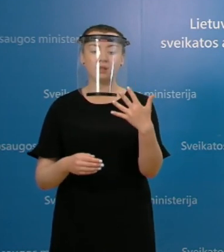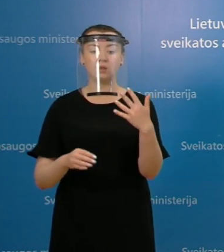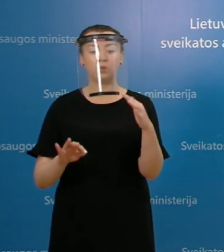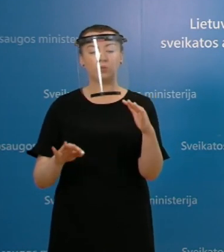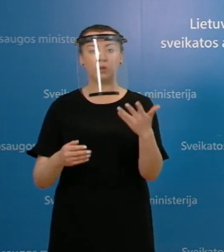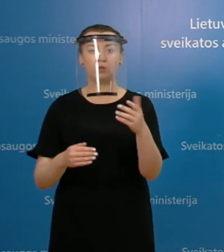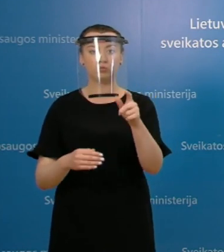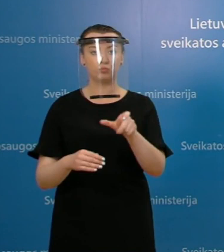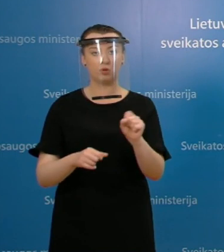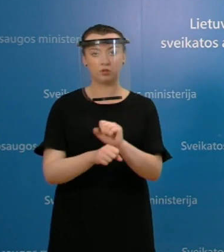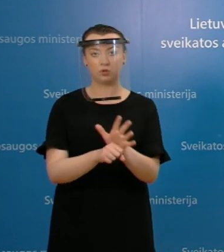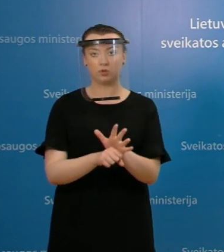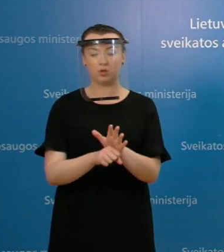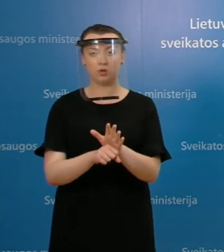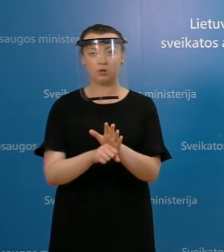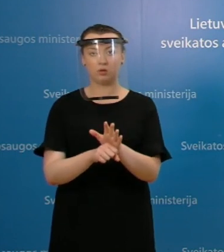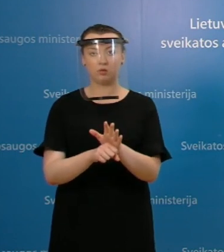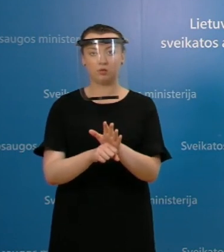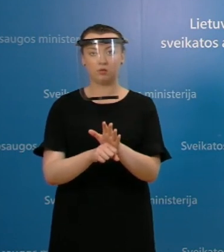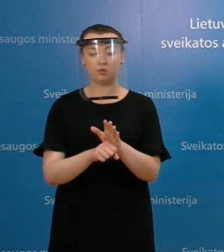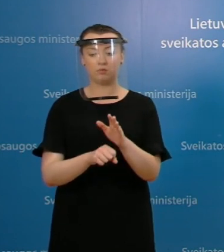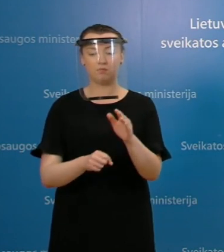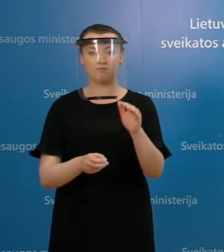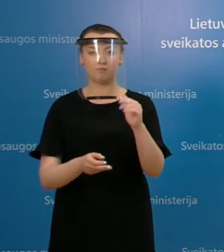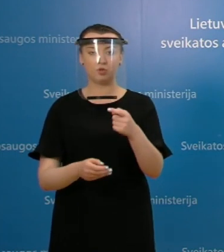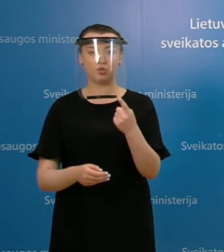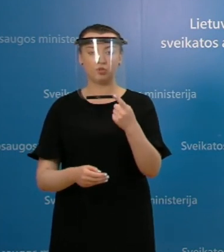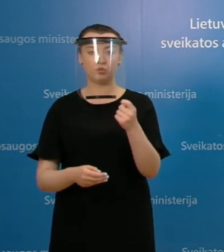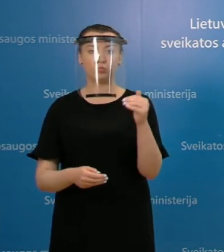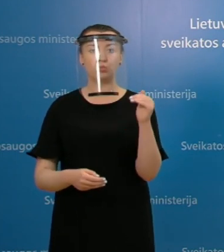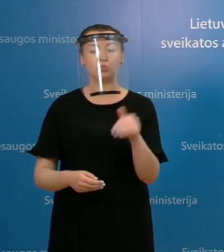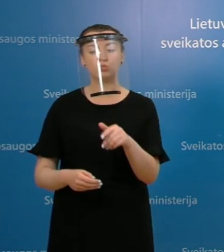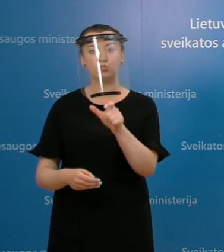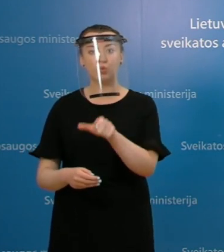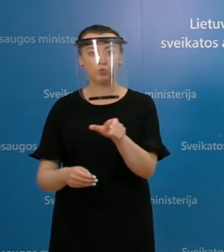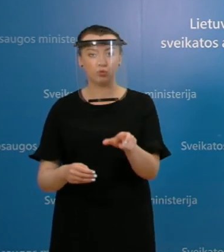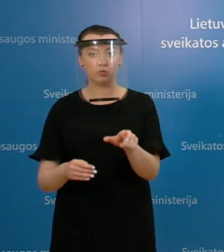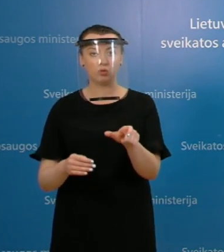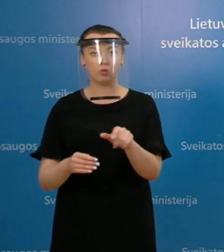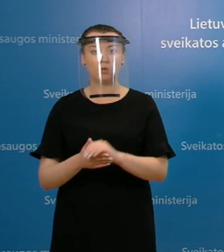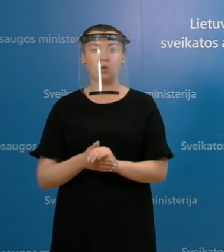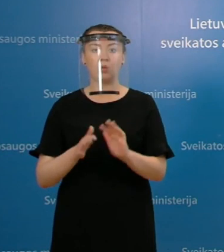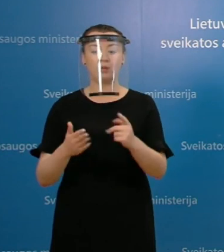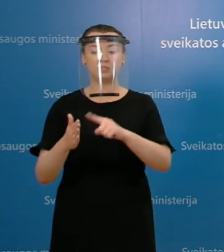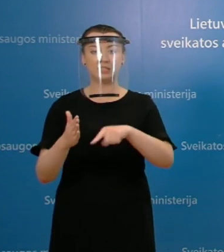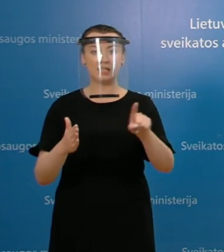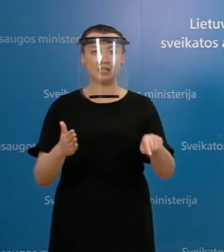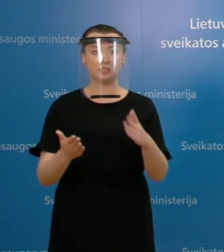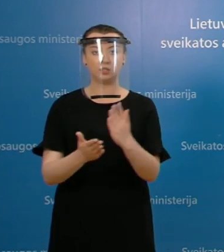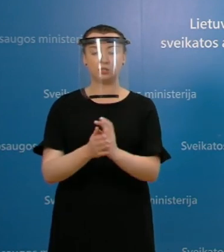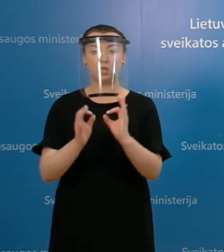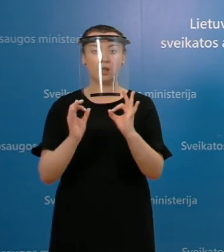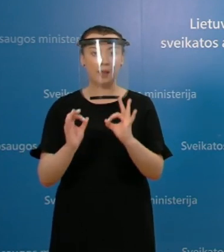tūkstančių gyventojų per pasitaręsias 14 dienų. Ir šis rodiklis reiškia,